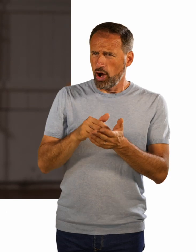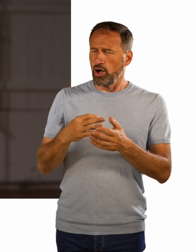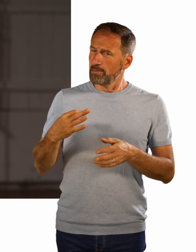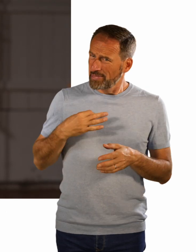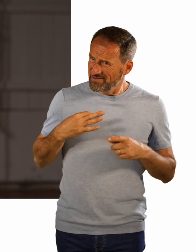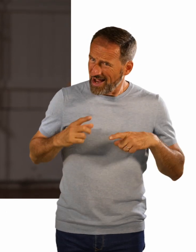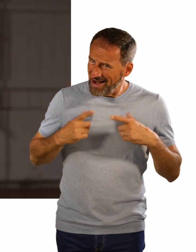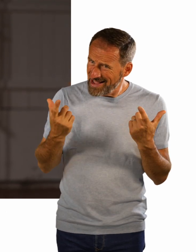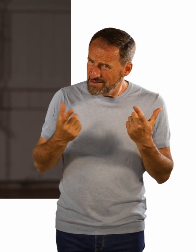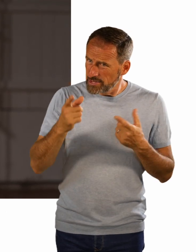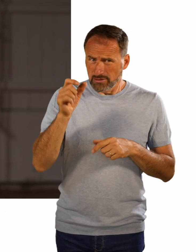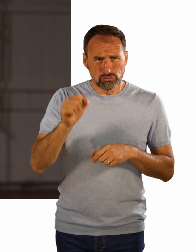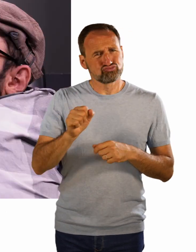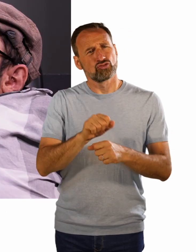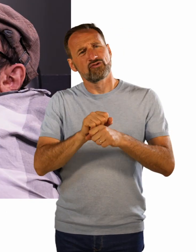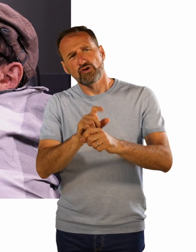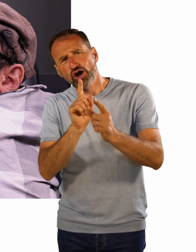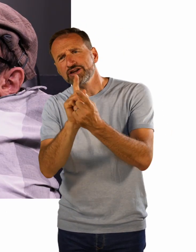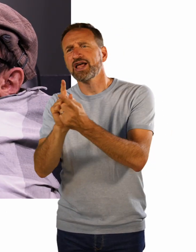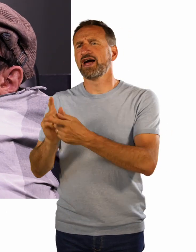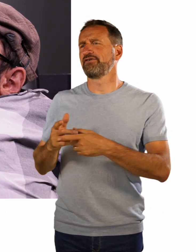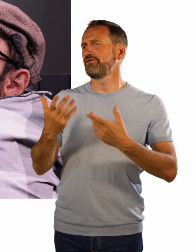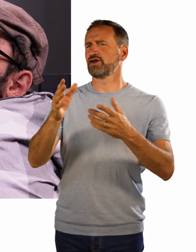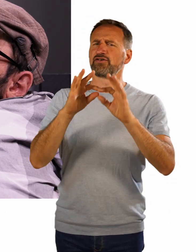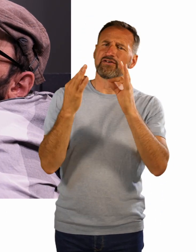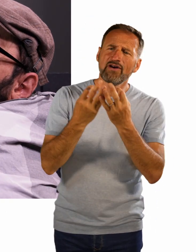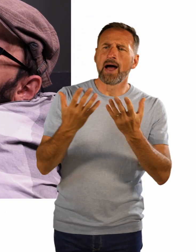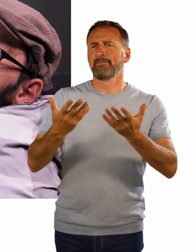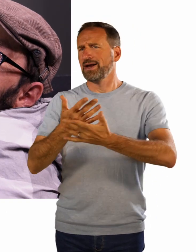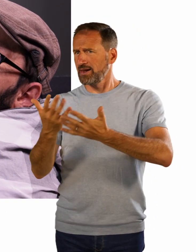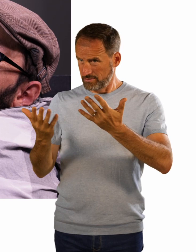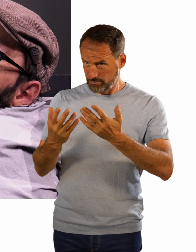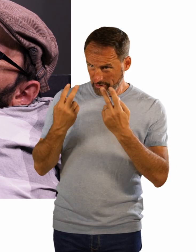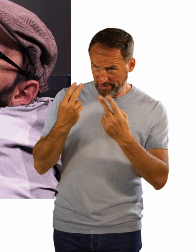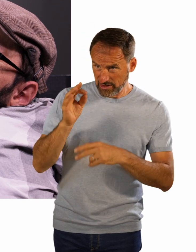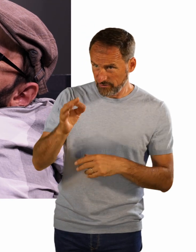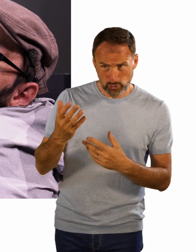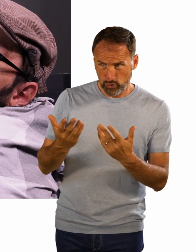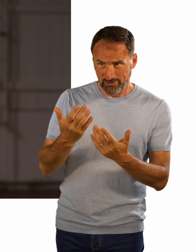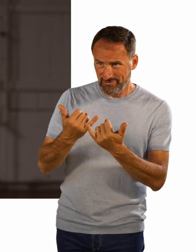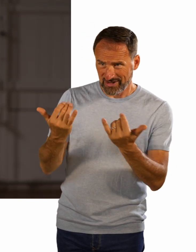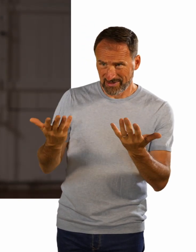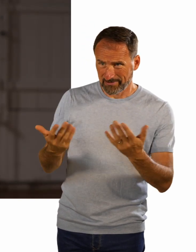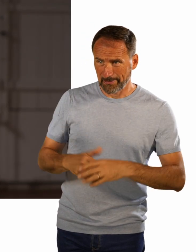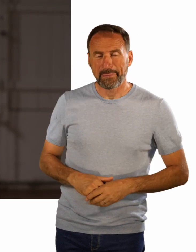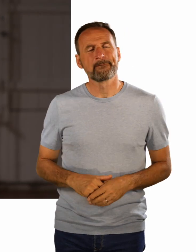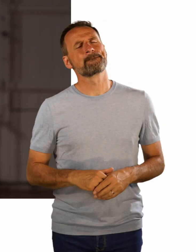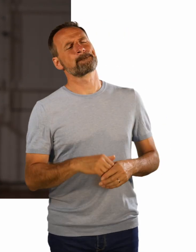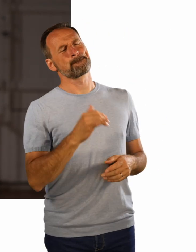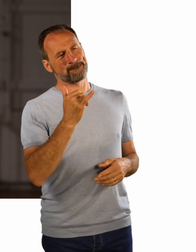du noch Zeit, um Freunde zu treffen? Und Familie und all die Dinge, die auch wichtig im Leben sind? Ja, also ich wohne praktisch gegenüber von